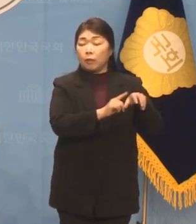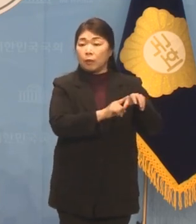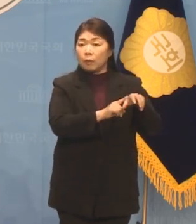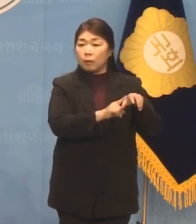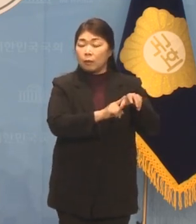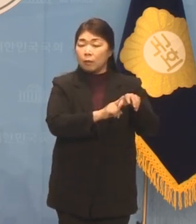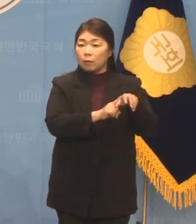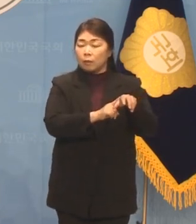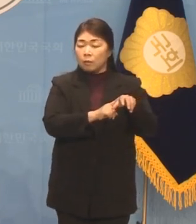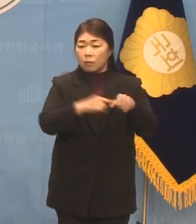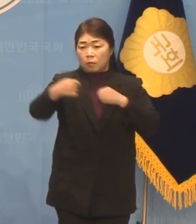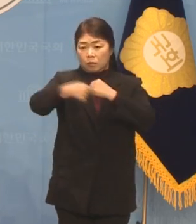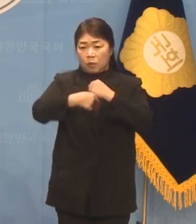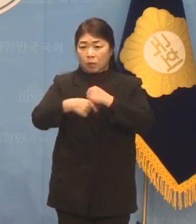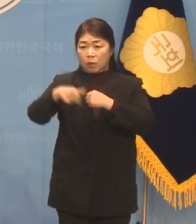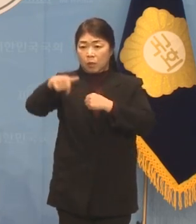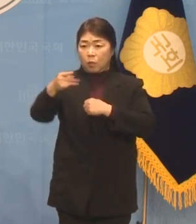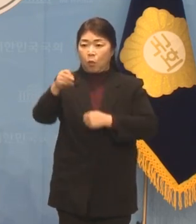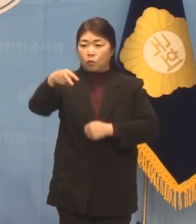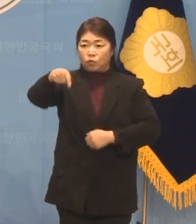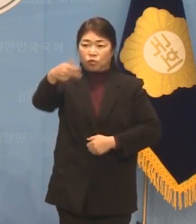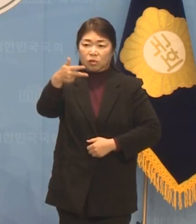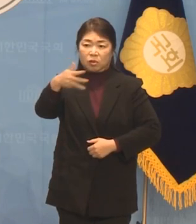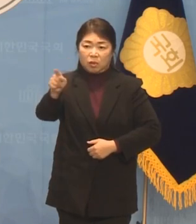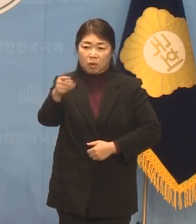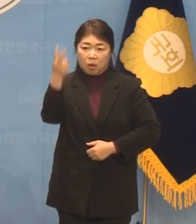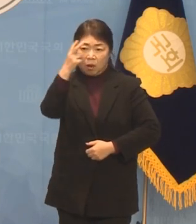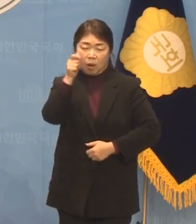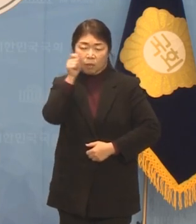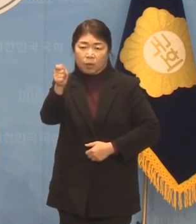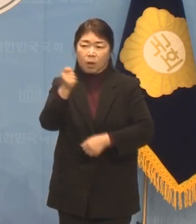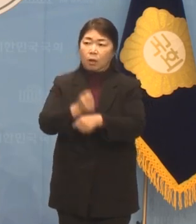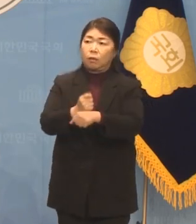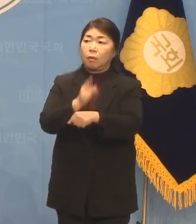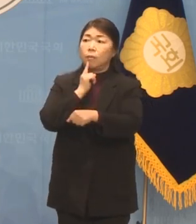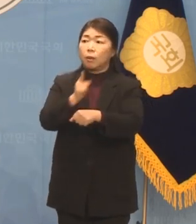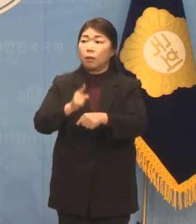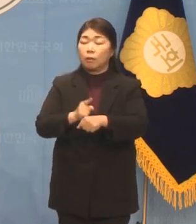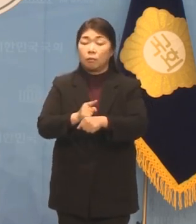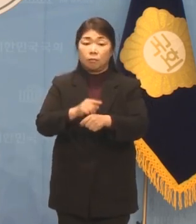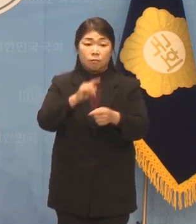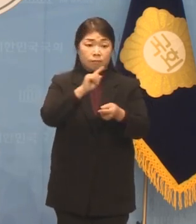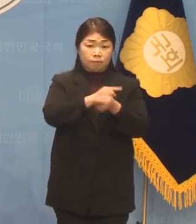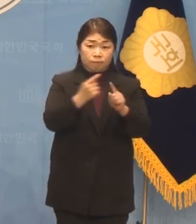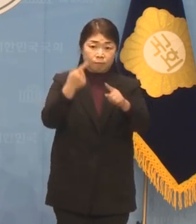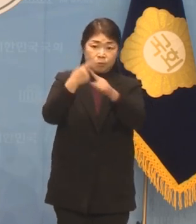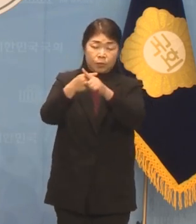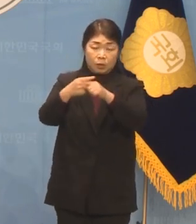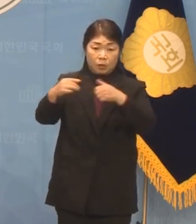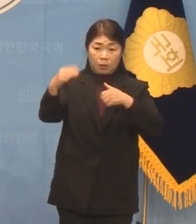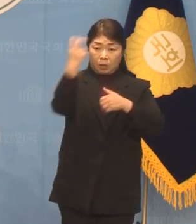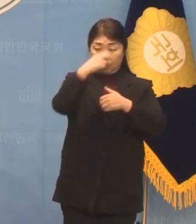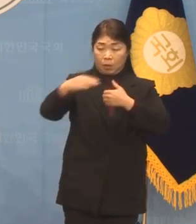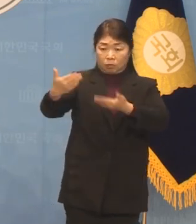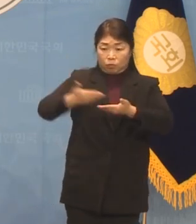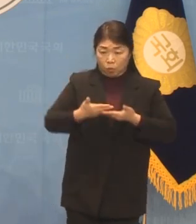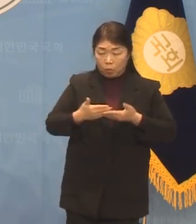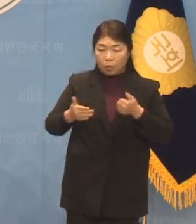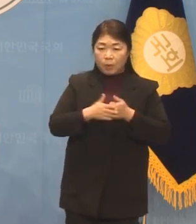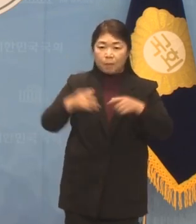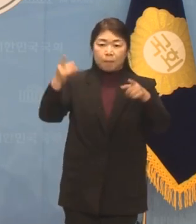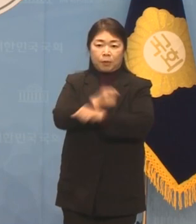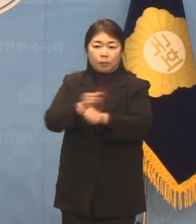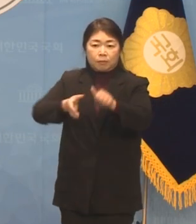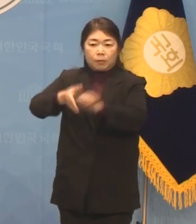한글자막 광고를 포함하고 있습니다. 이른바 표적감사 의혹으로 공수처